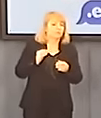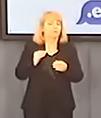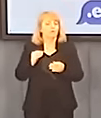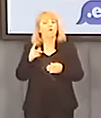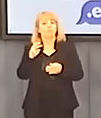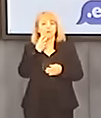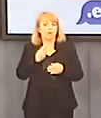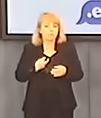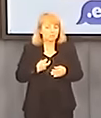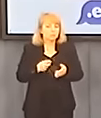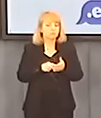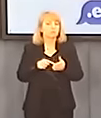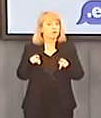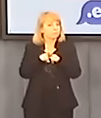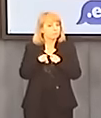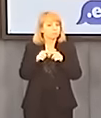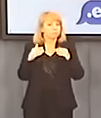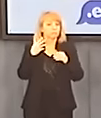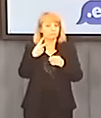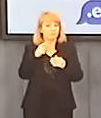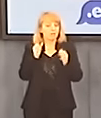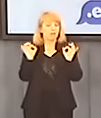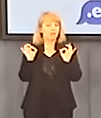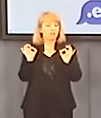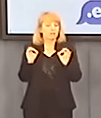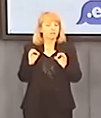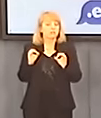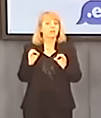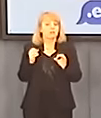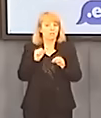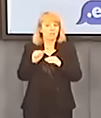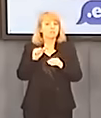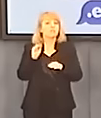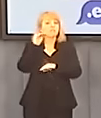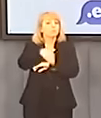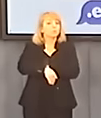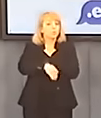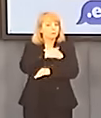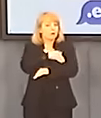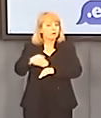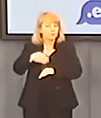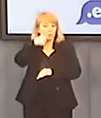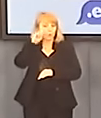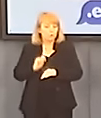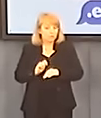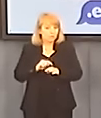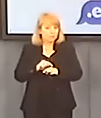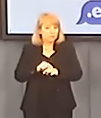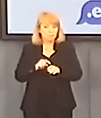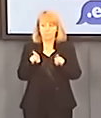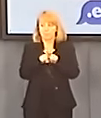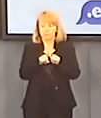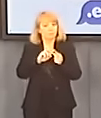wydarzeń, które dzieją się z naszą wschodnią granicą na Ukrainie, jak i również naszych